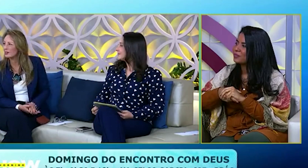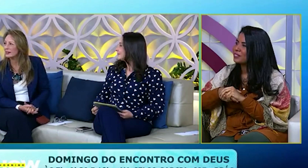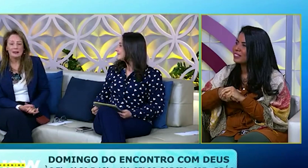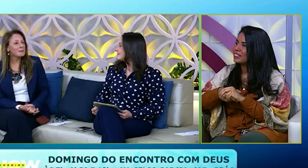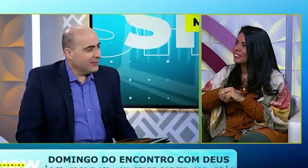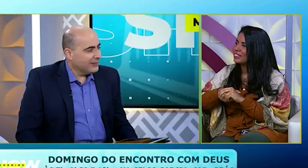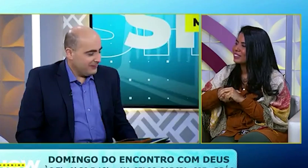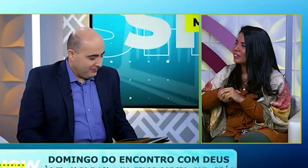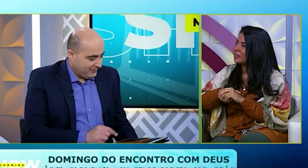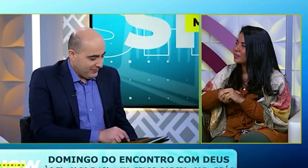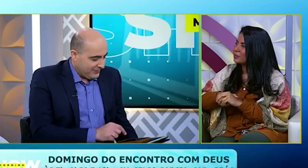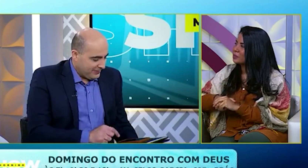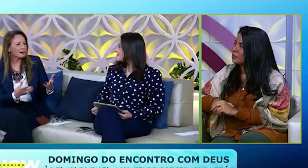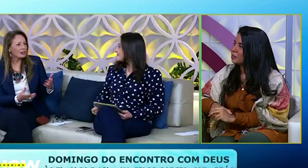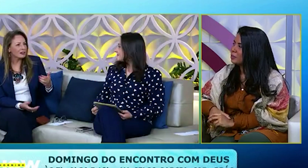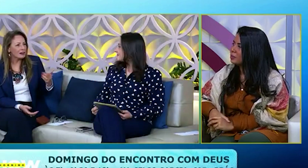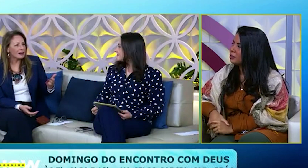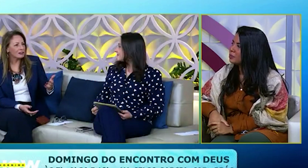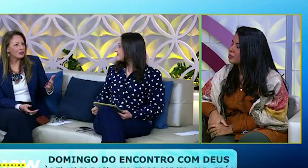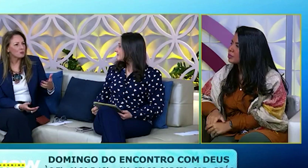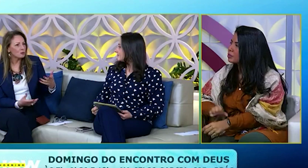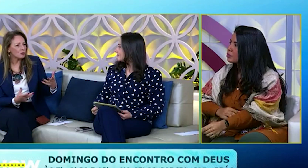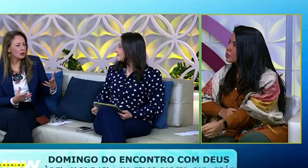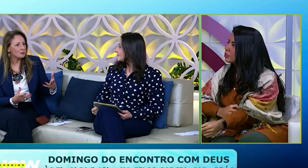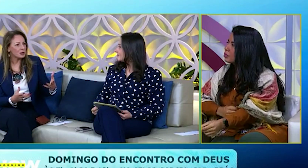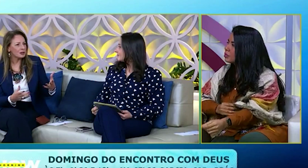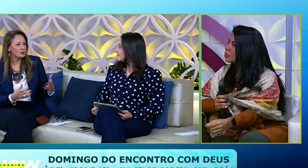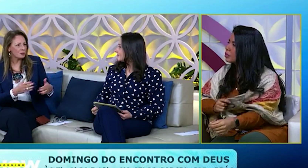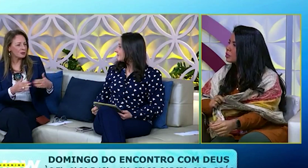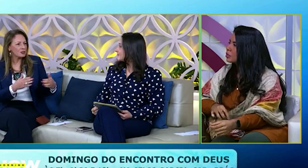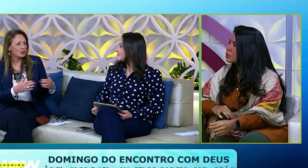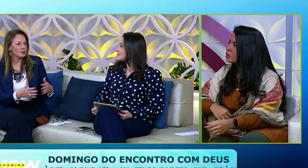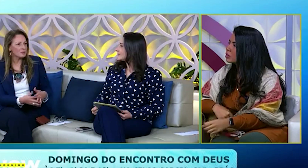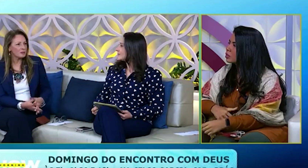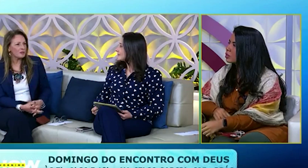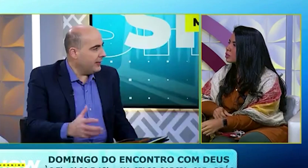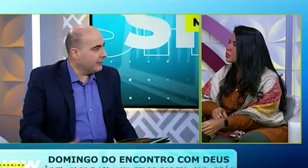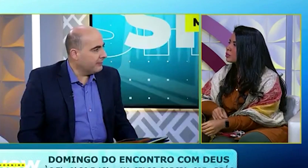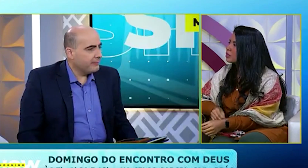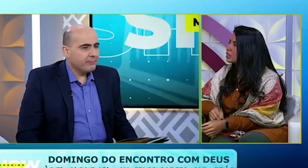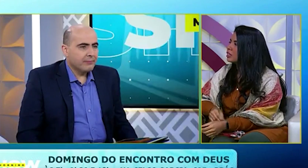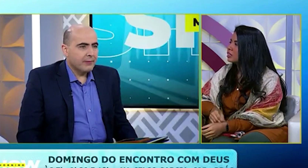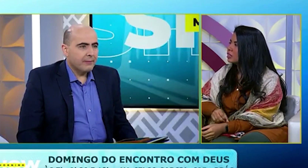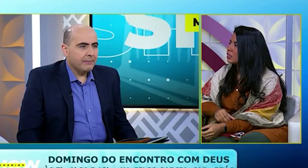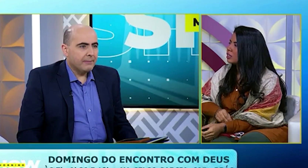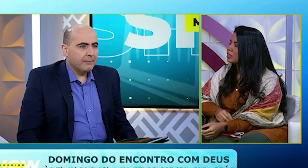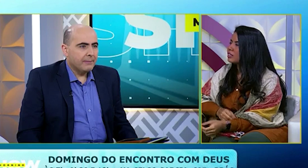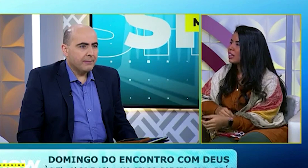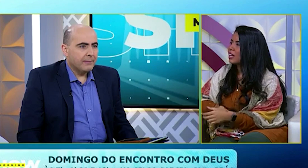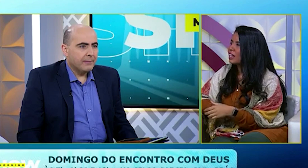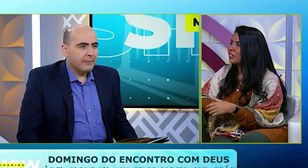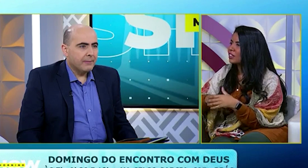perguntinha. Pode fazer. Tem alguma comunidade Na internet? Porque... Onde que se reúnem, né? É. Tem algum local?